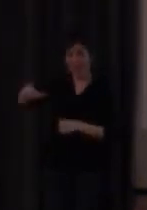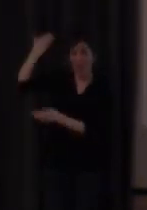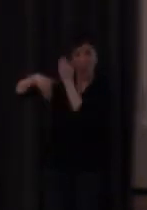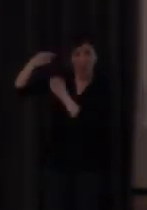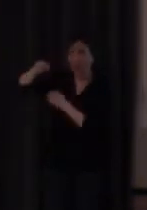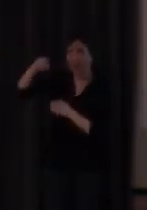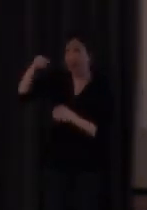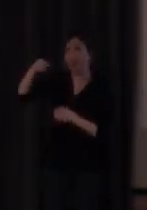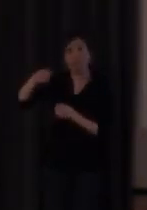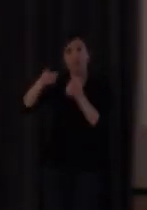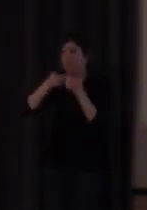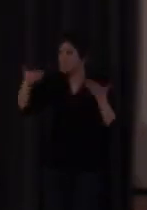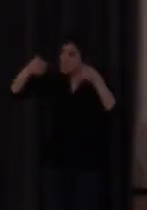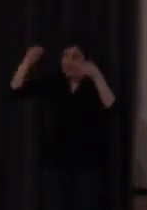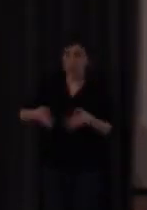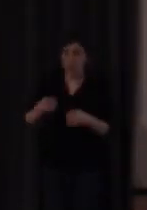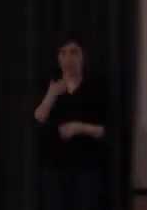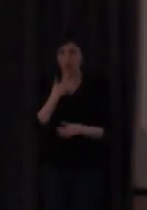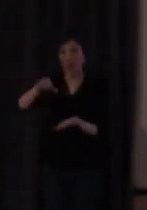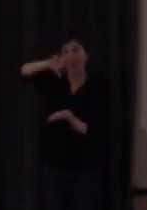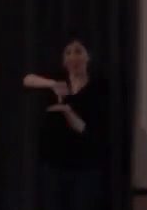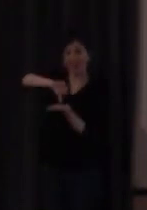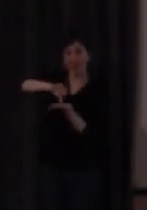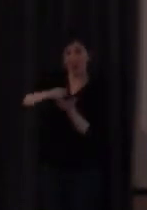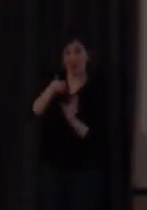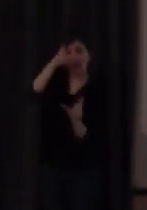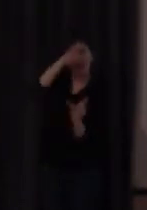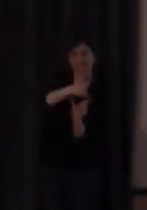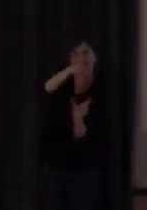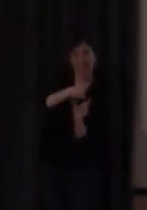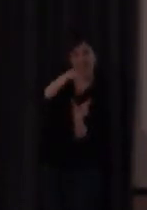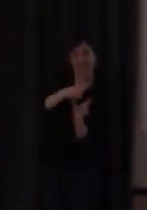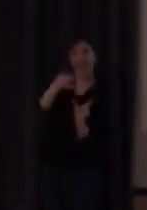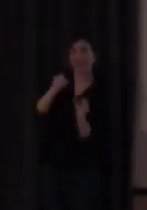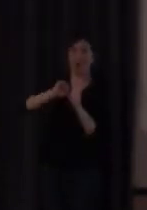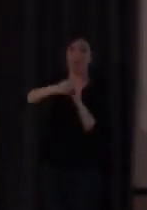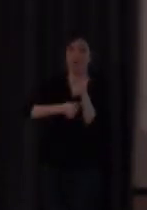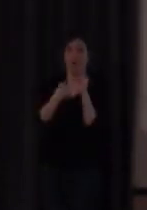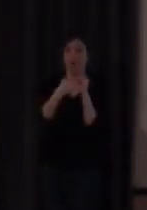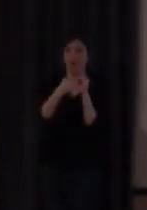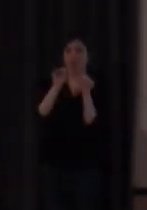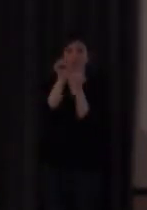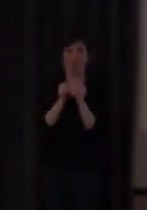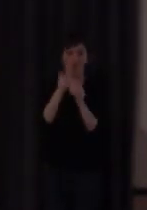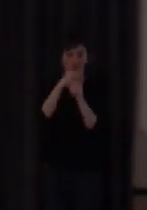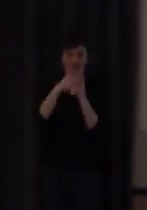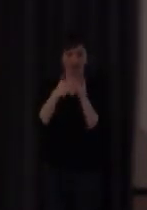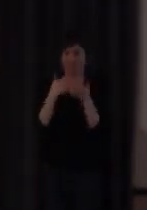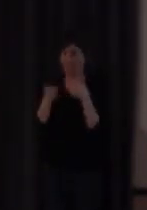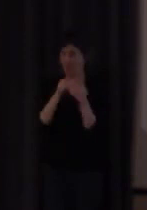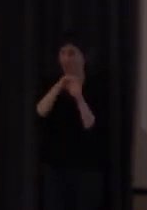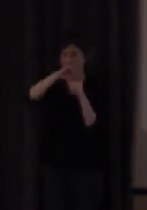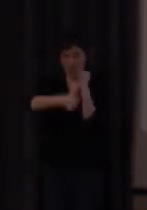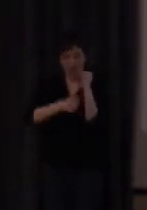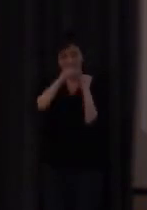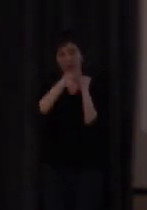es que el núcleo silábico es la configuración ¿de acuerdo? una configuración que requiere